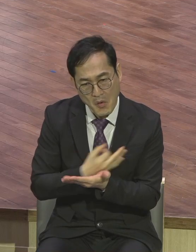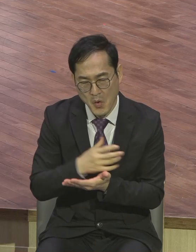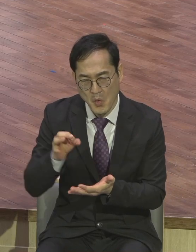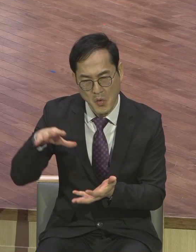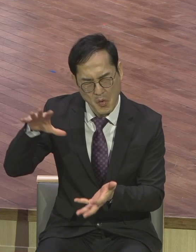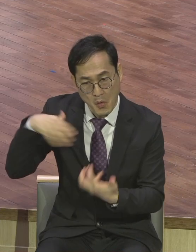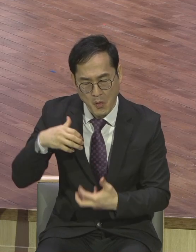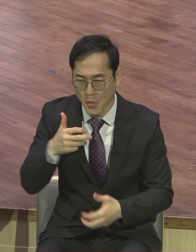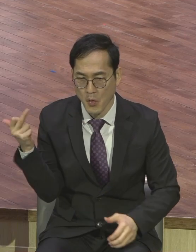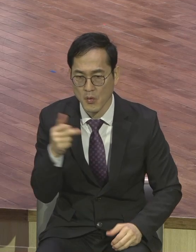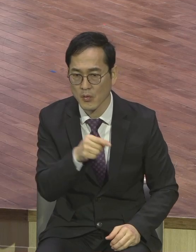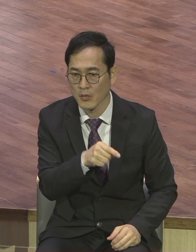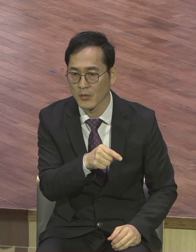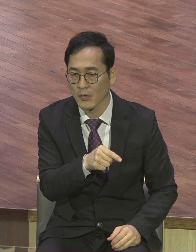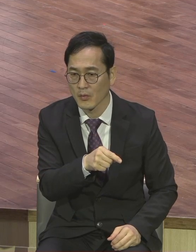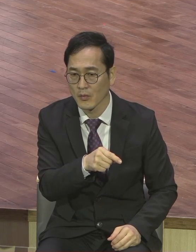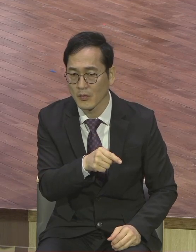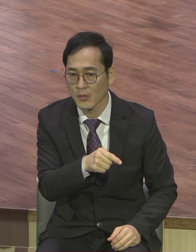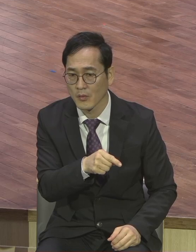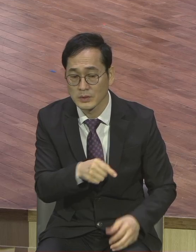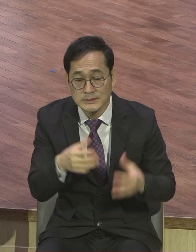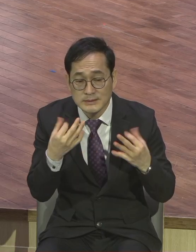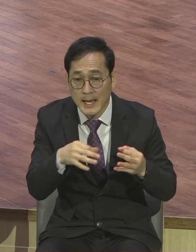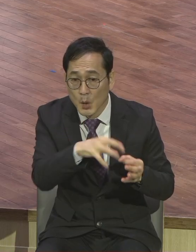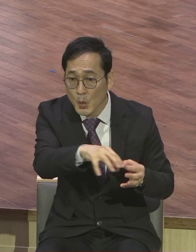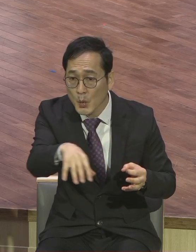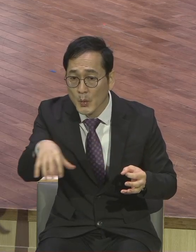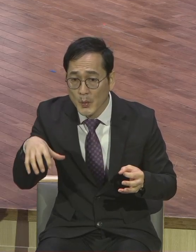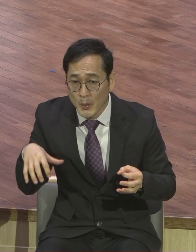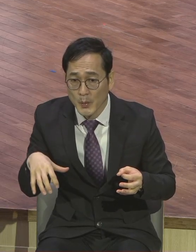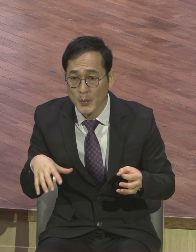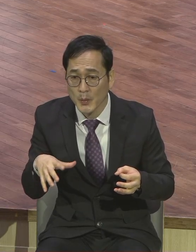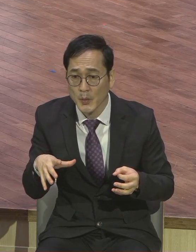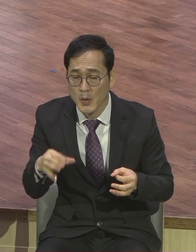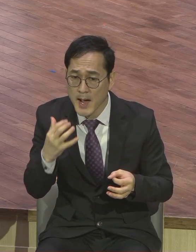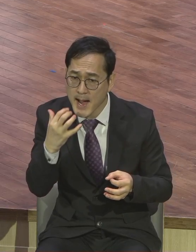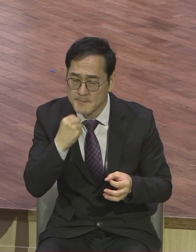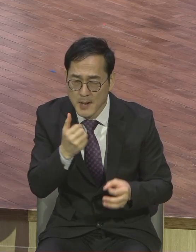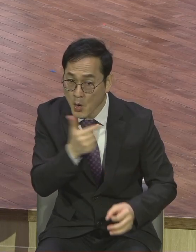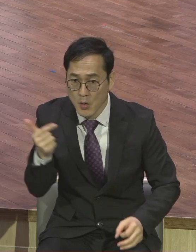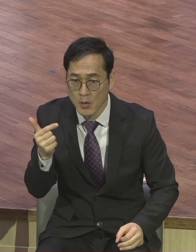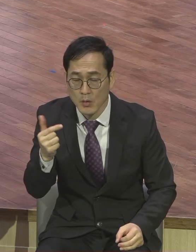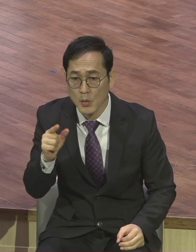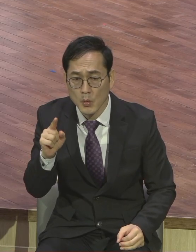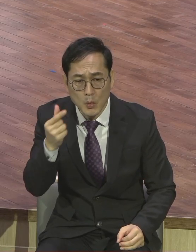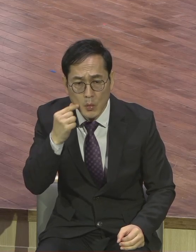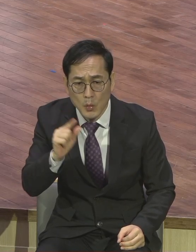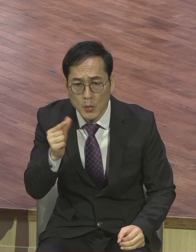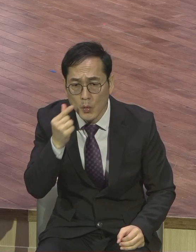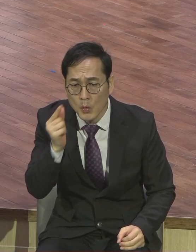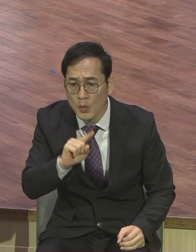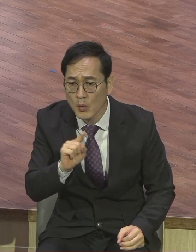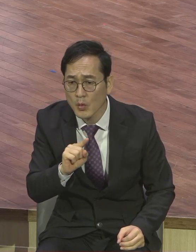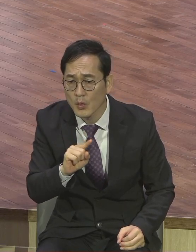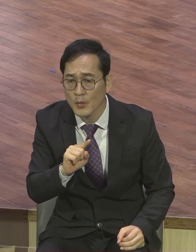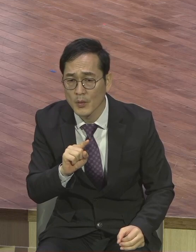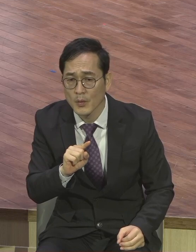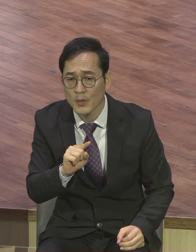왜 그렇게 국내 금융업계들이 엄청난 유익을 올렸습니까? 결과적으로 영끌,